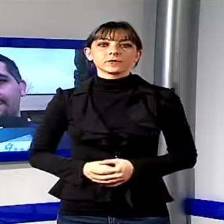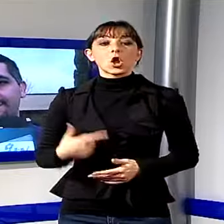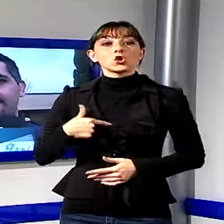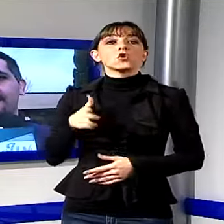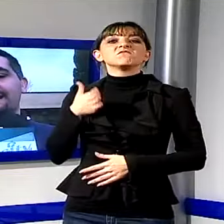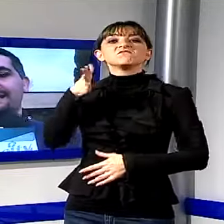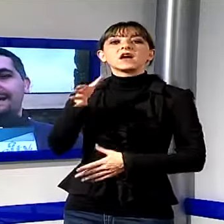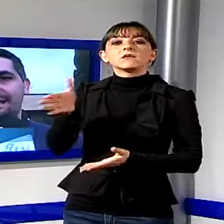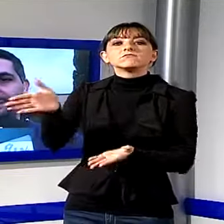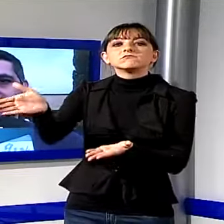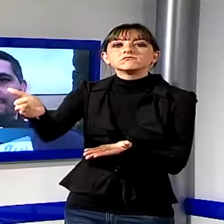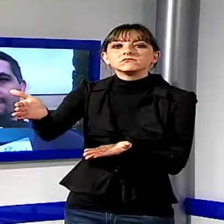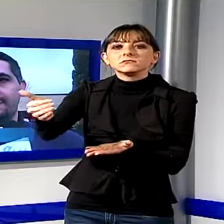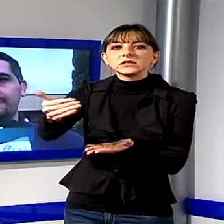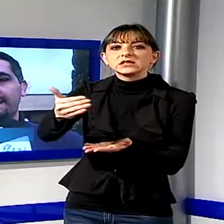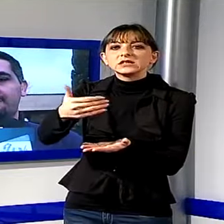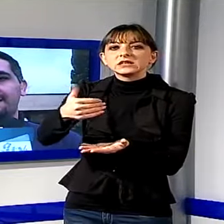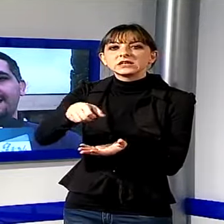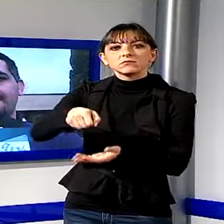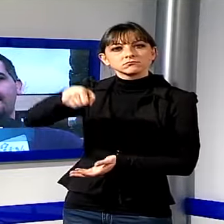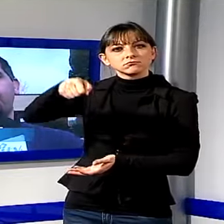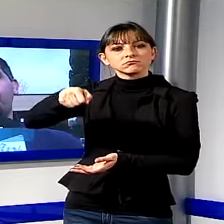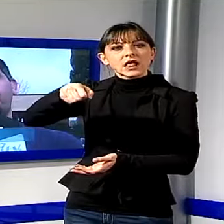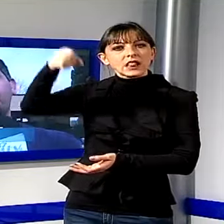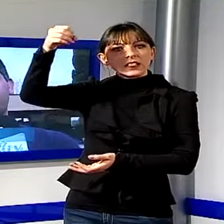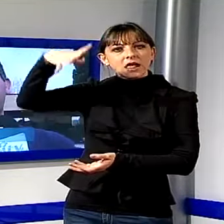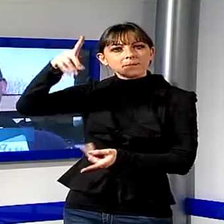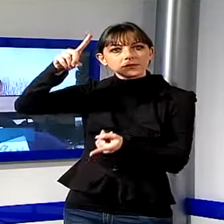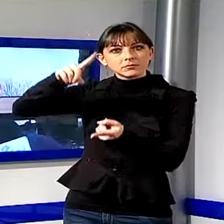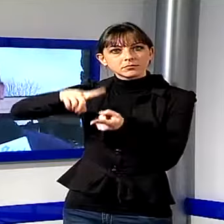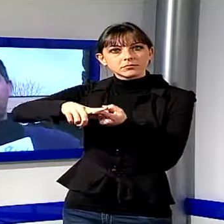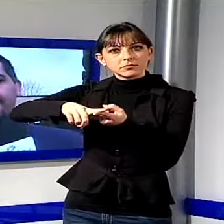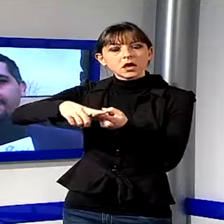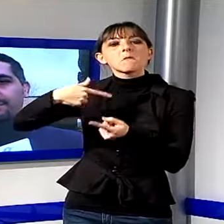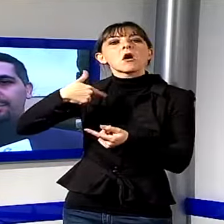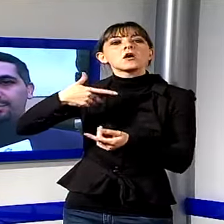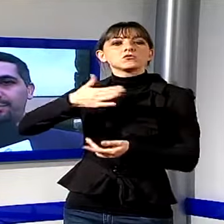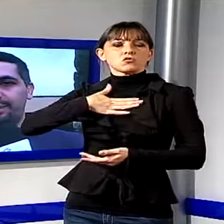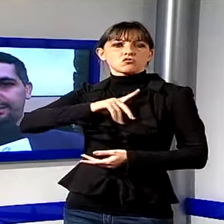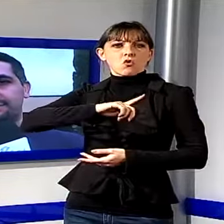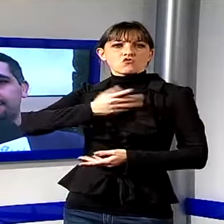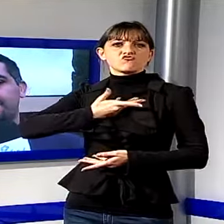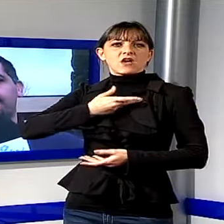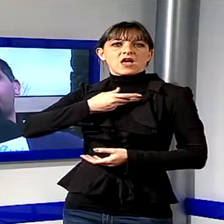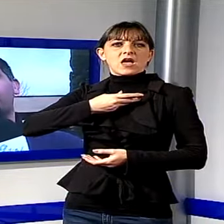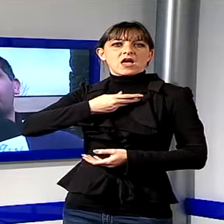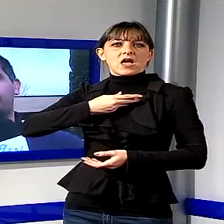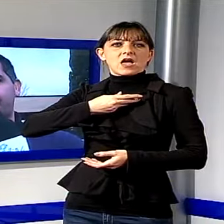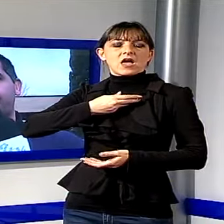piazzole i contenitori delle lampade esauste, poi per le certificazioni ambientali che abbiamo preso con la 3F